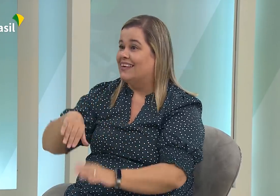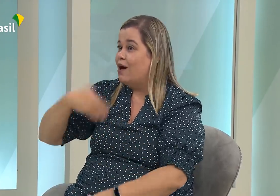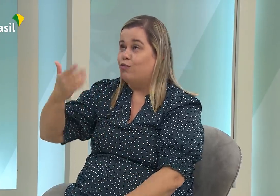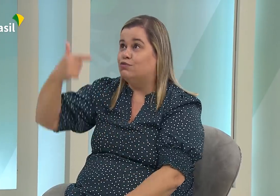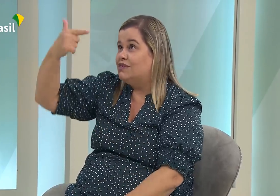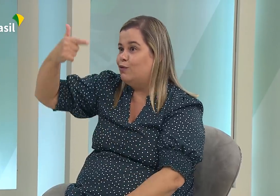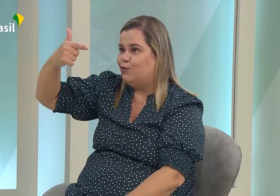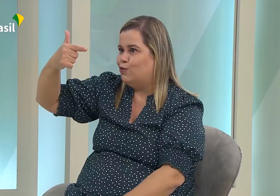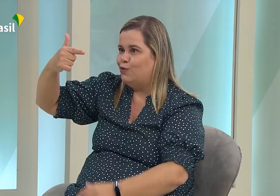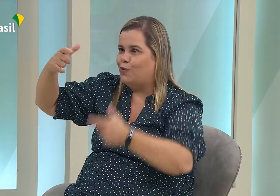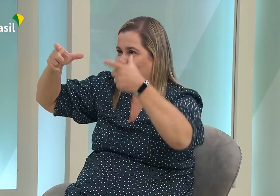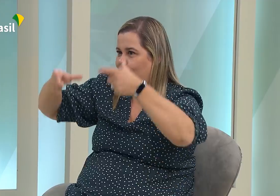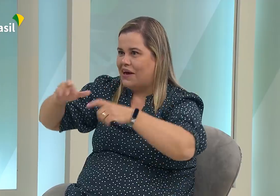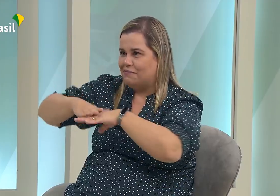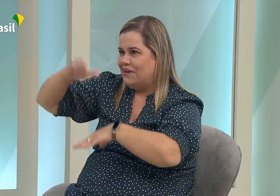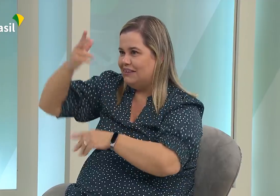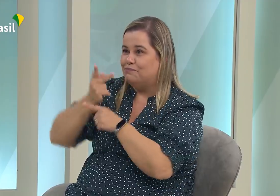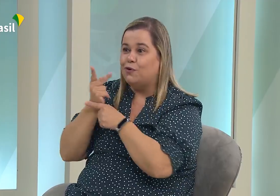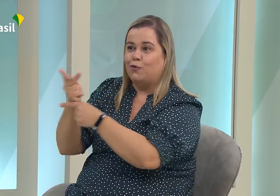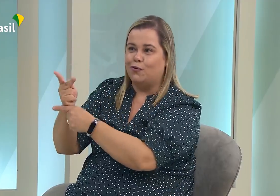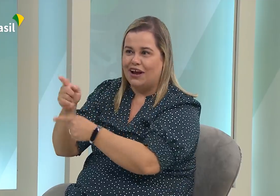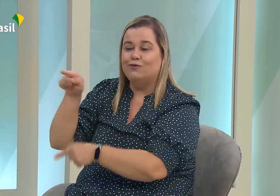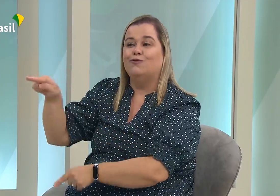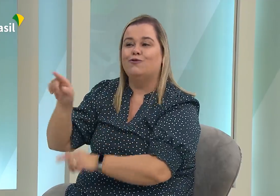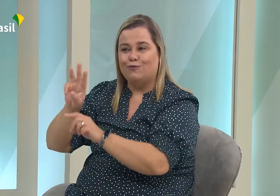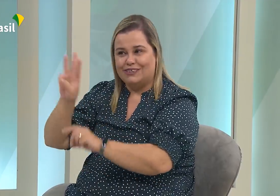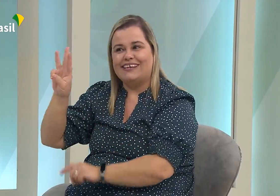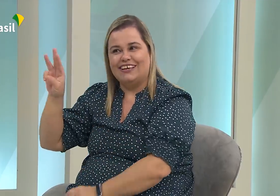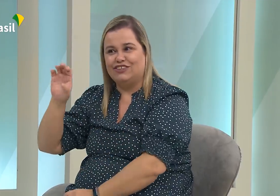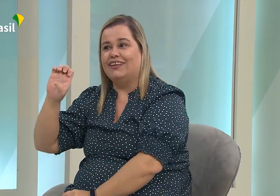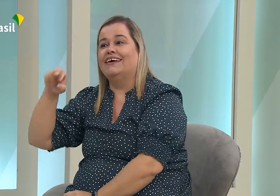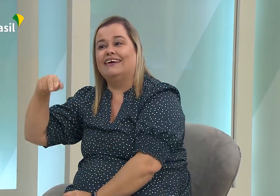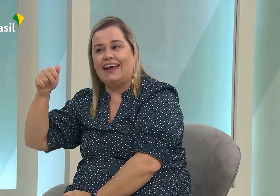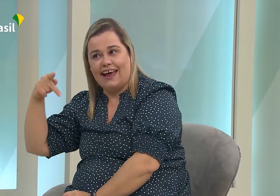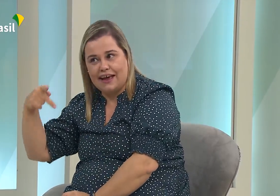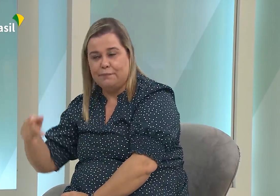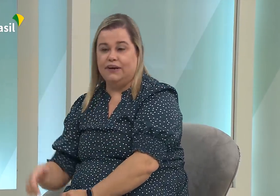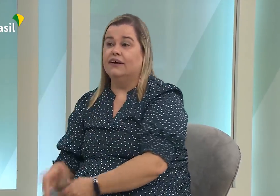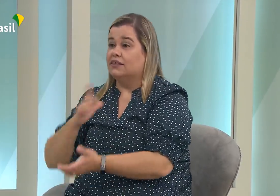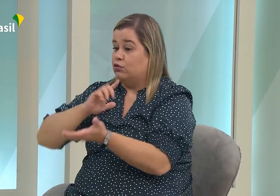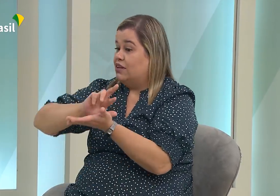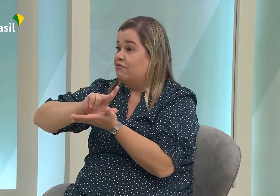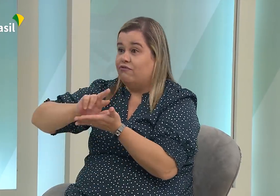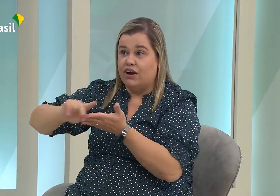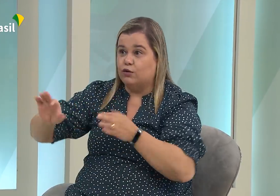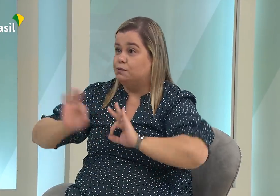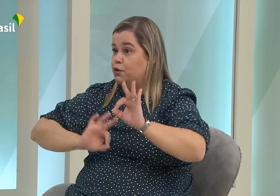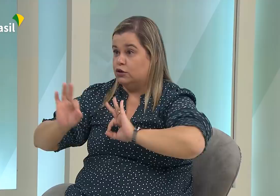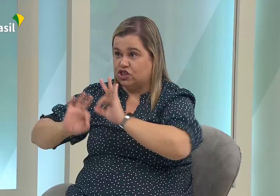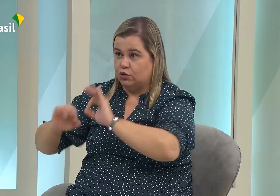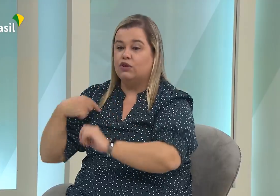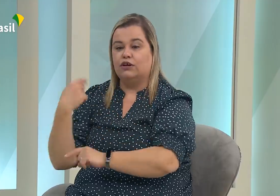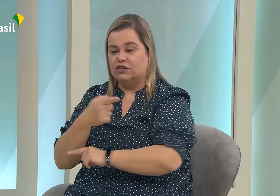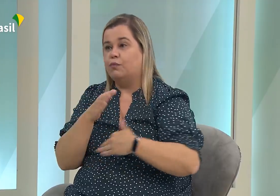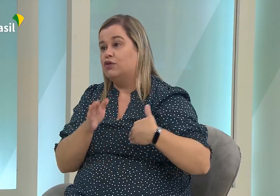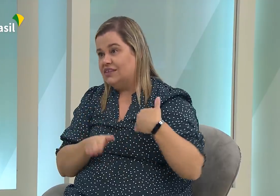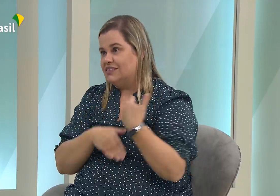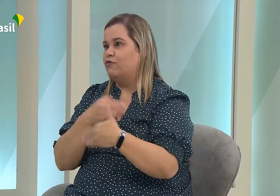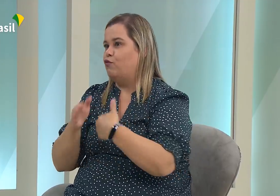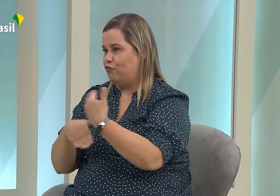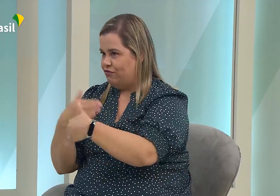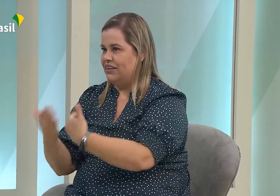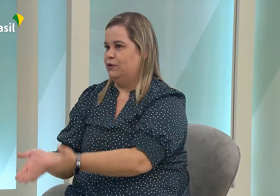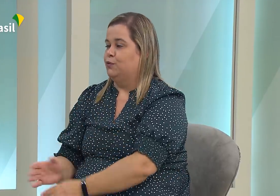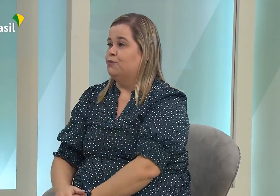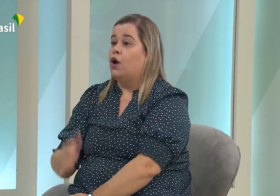curso de Libras, eu convido a todos a assistirem. É o segundo curso mais acessado da Escola do Governo, da ENAP. Então, temos várias ações para